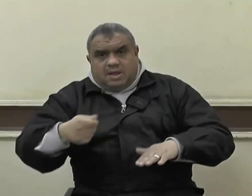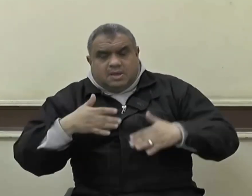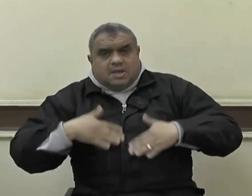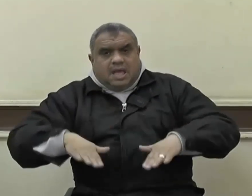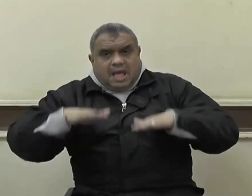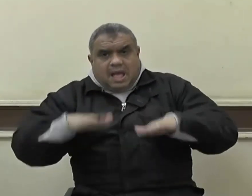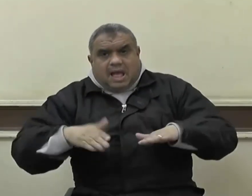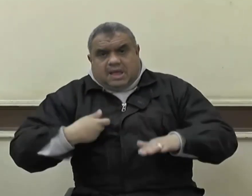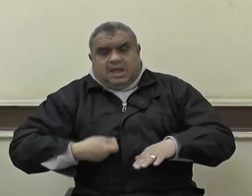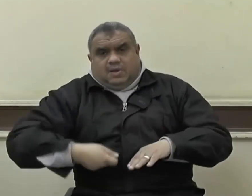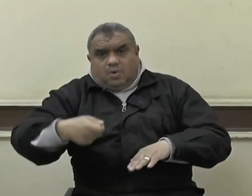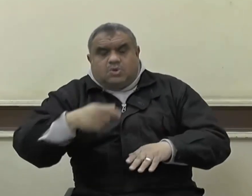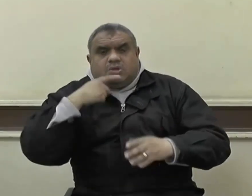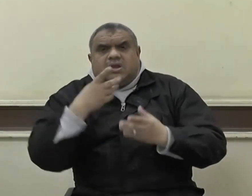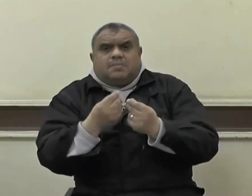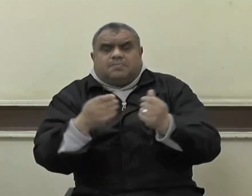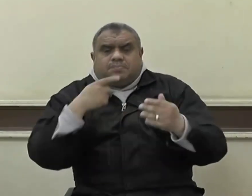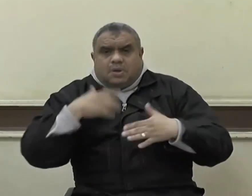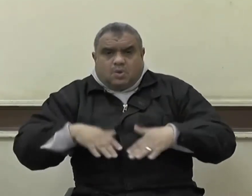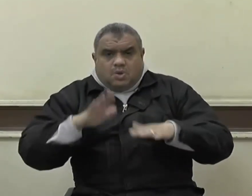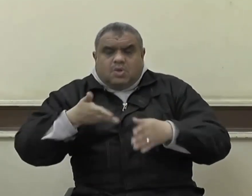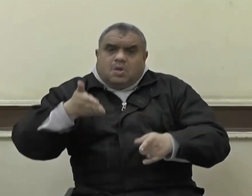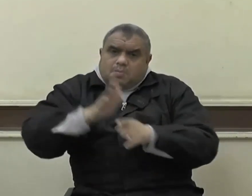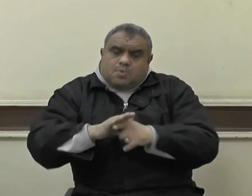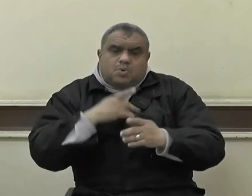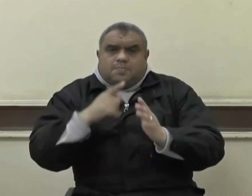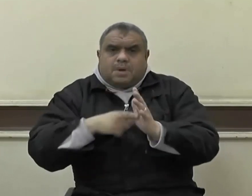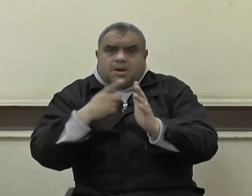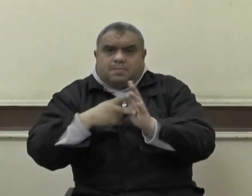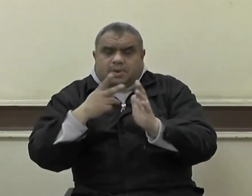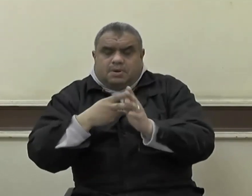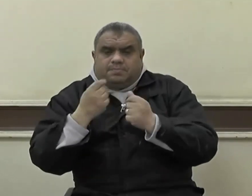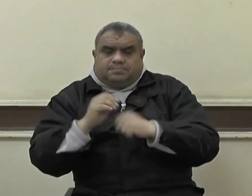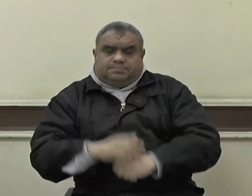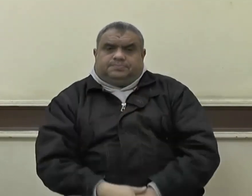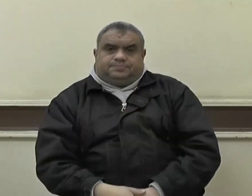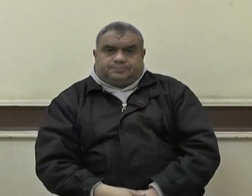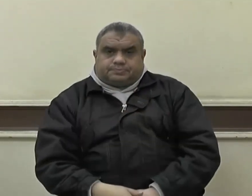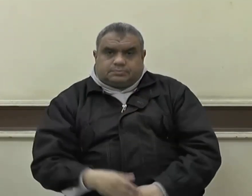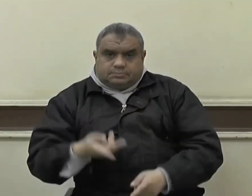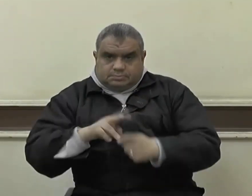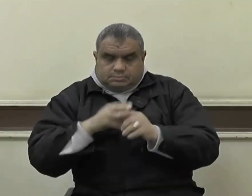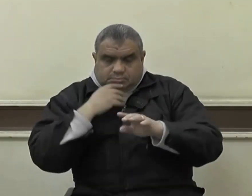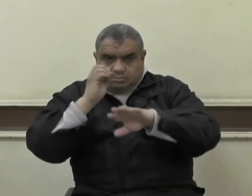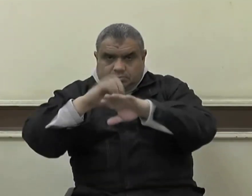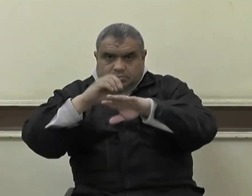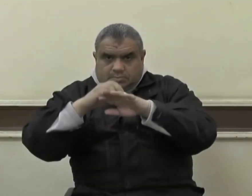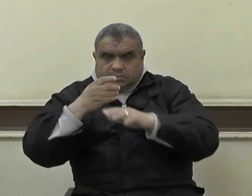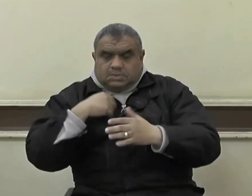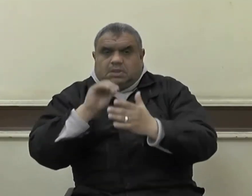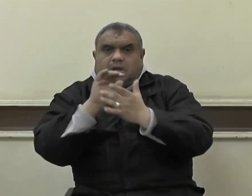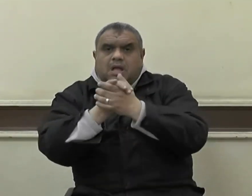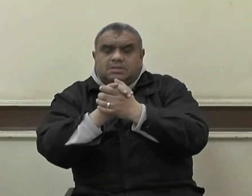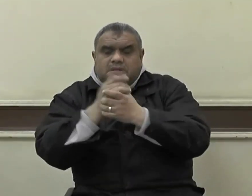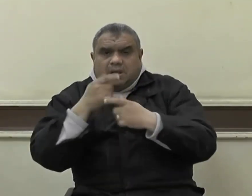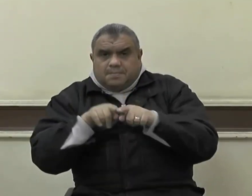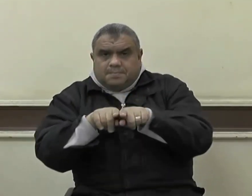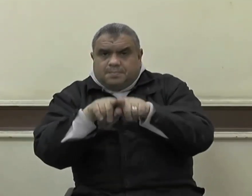الصحابة رضوان الله عليهم أشد الناس حرصا على الشهادة فكانوا يحرصون عليها